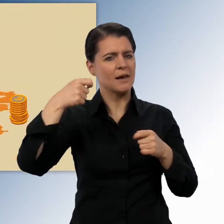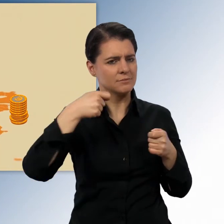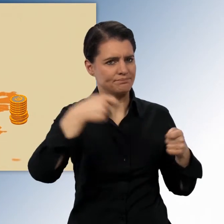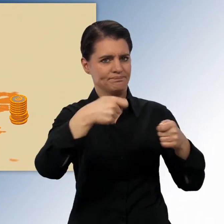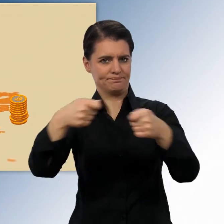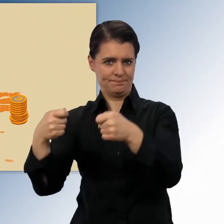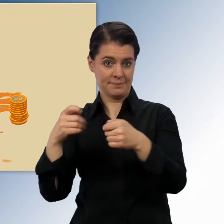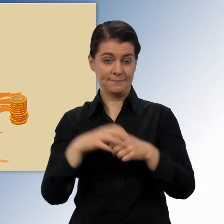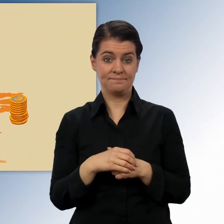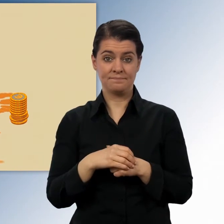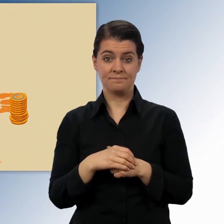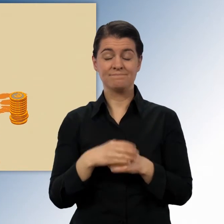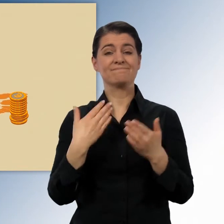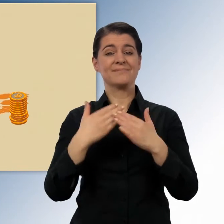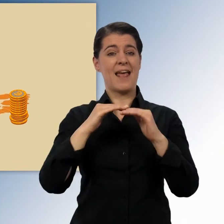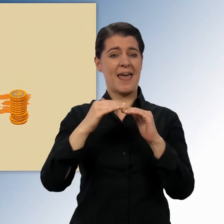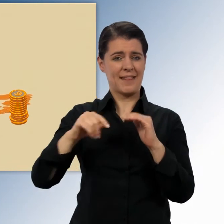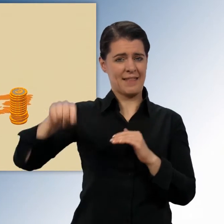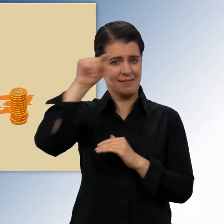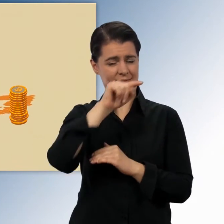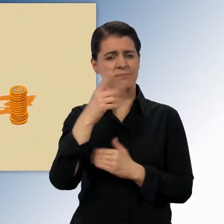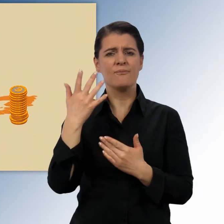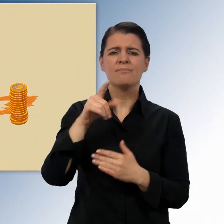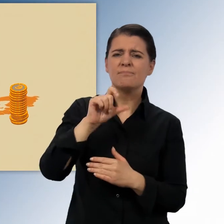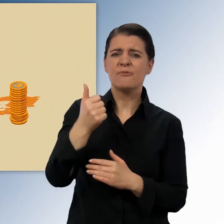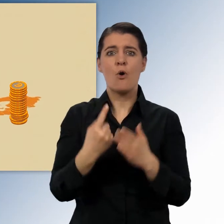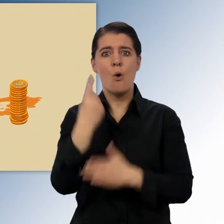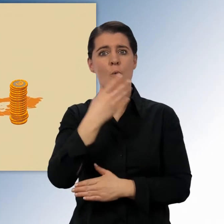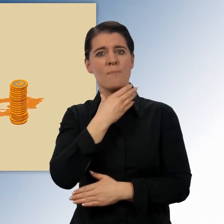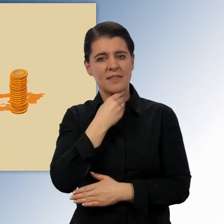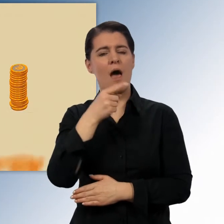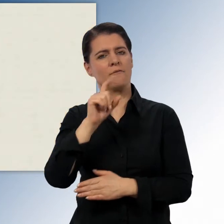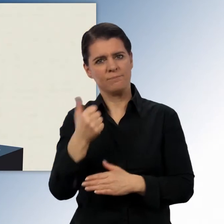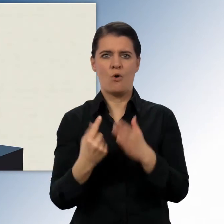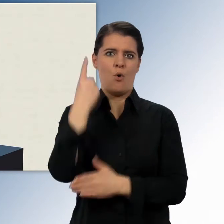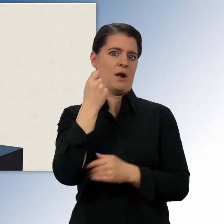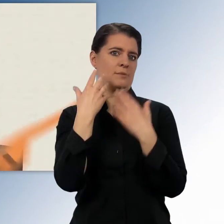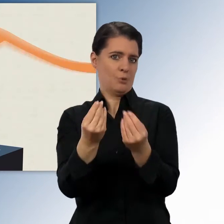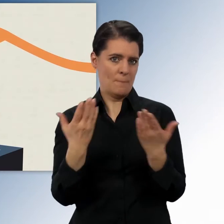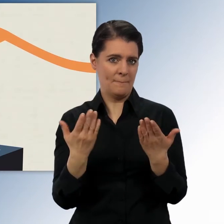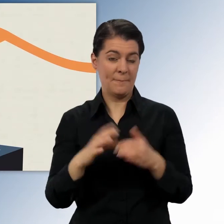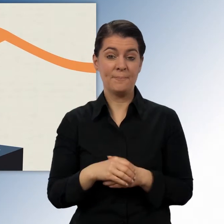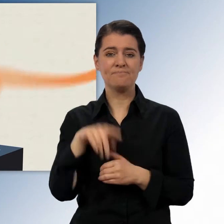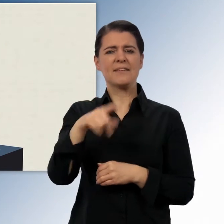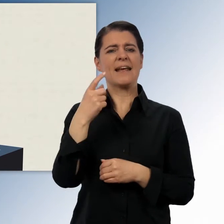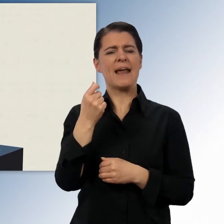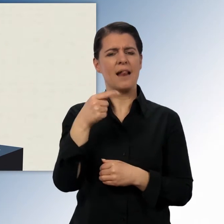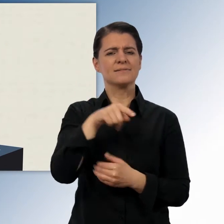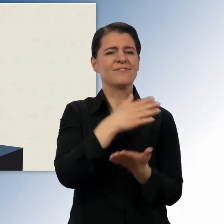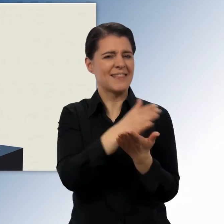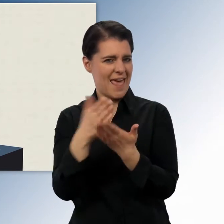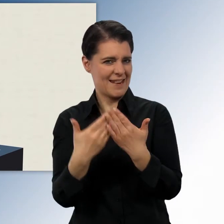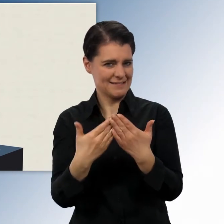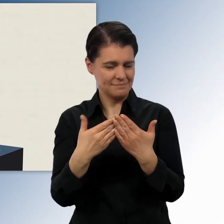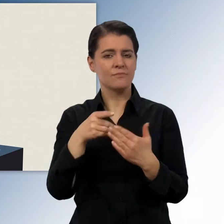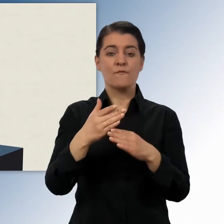bekommen die Länder am meisten Unterstützung, die sie auch am nötigsten brauchen. Das Geld, das verteilt wird, zahlt vorher jedes Land